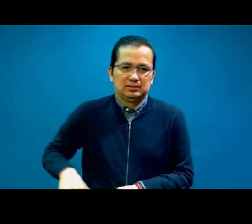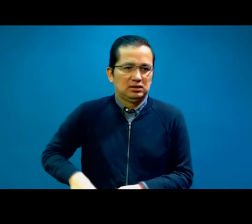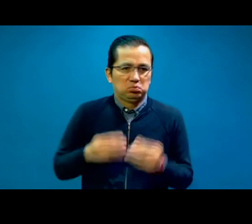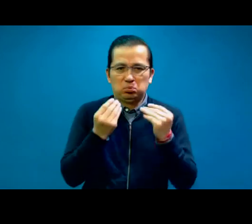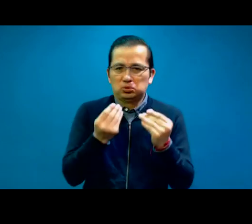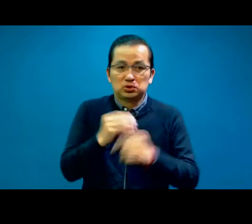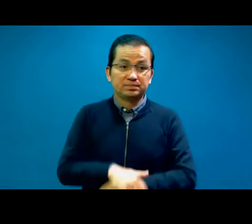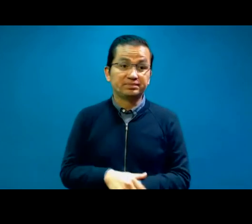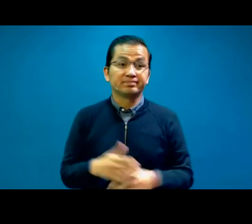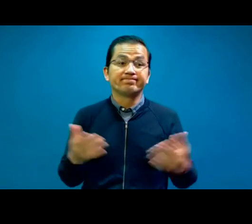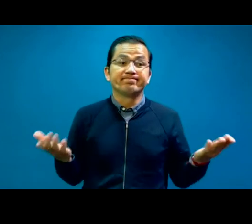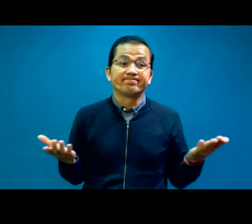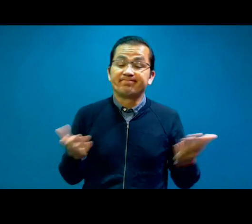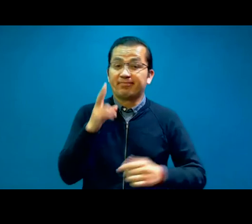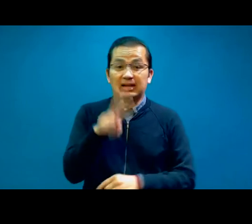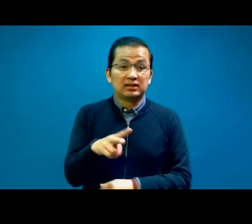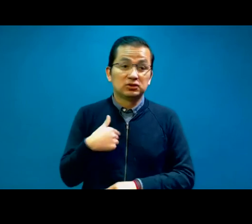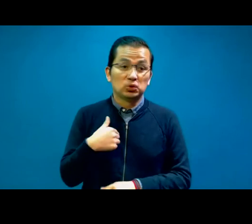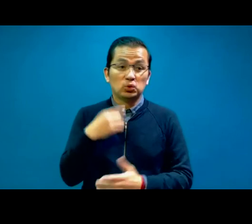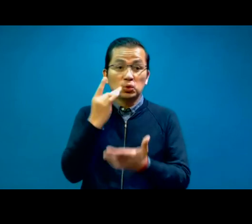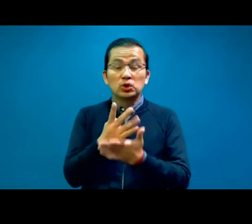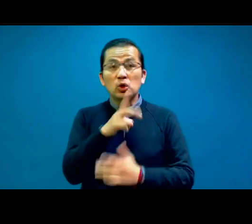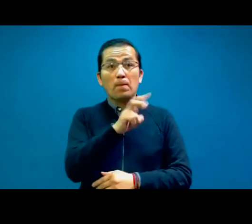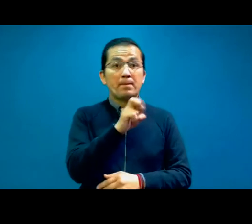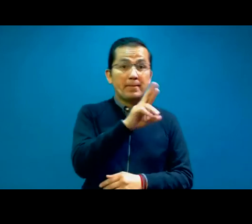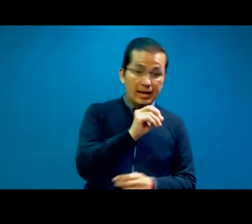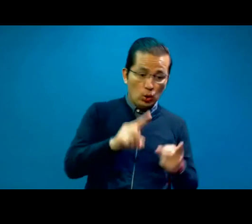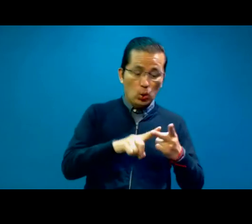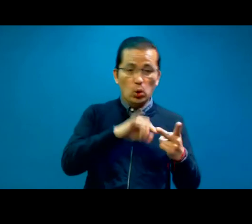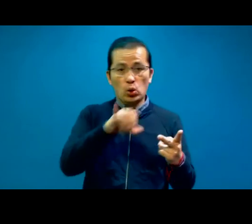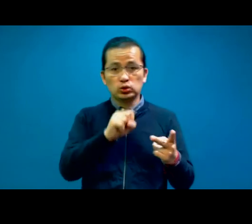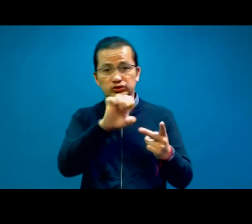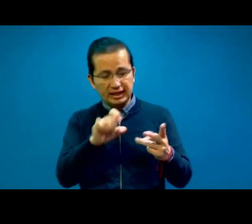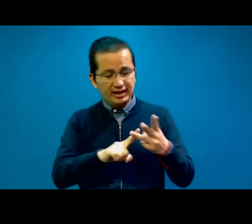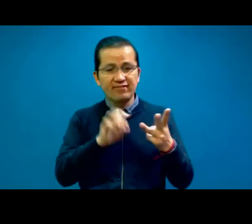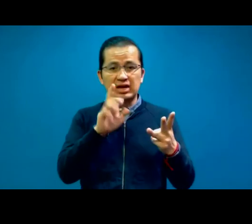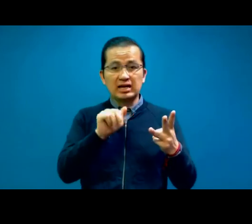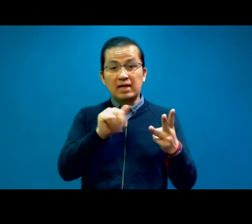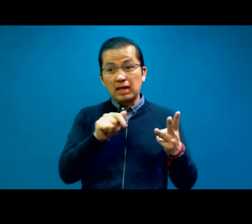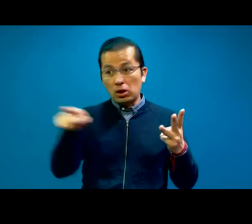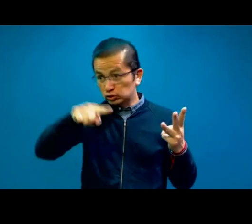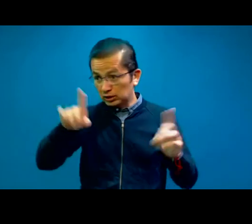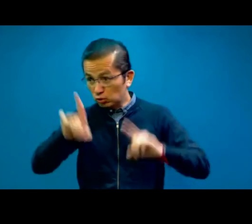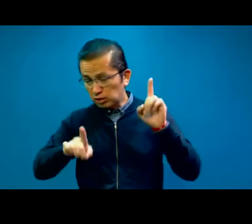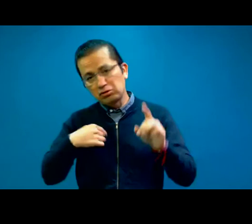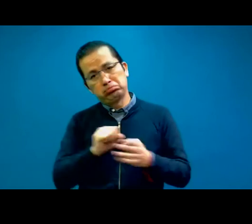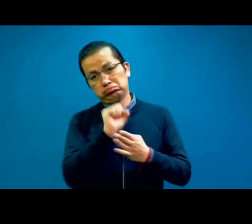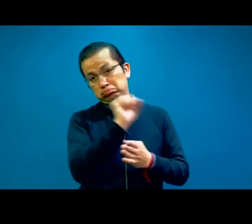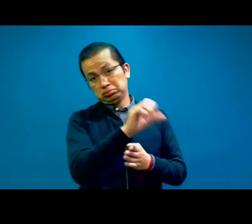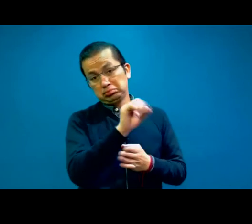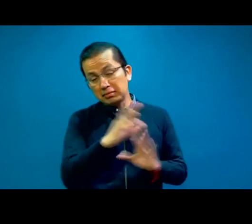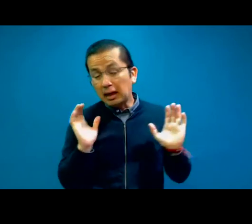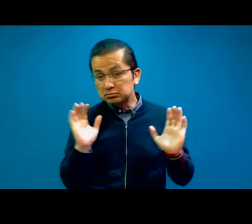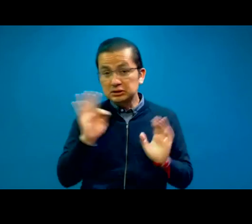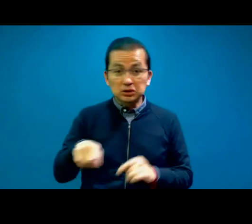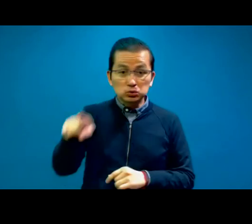puedo más que mandarle las preguntas a Vero, a José y a Fernanda, pero, pues, si tienen preguntas, por favor, pónganse en el chat y las hacemos